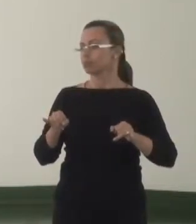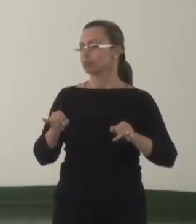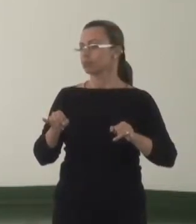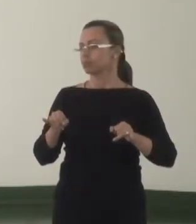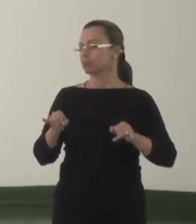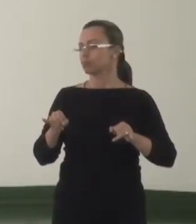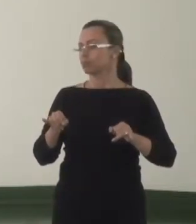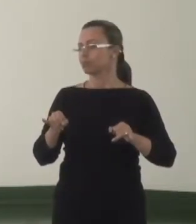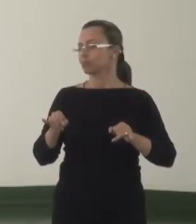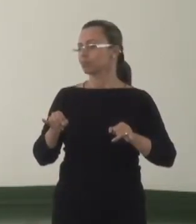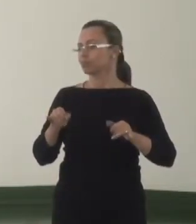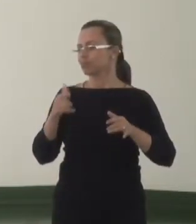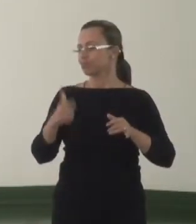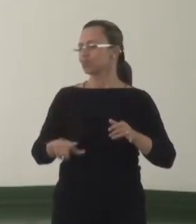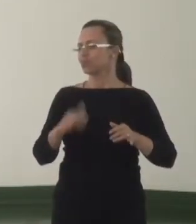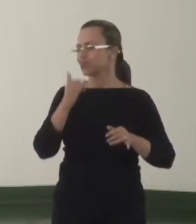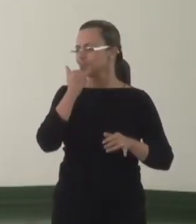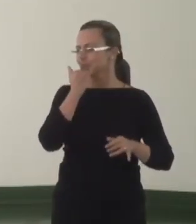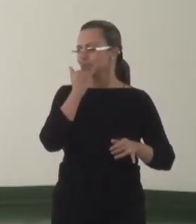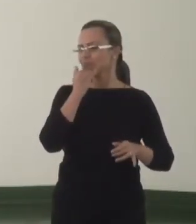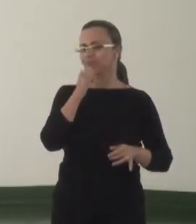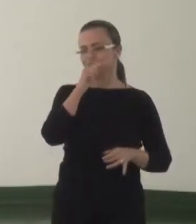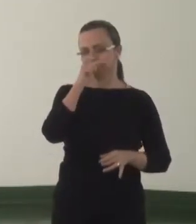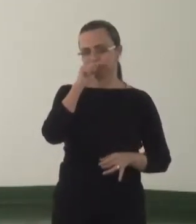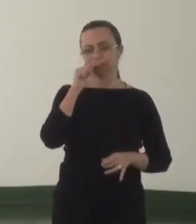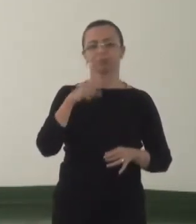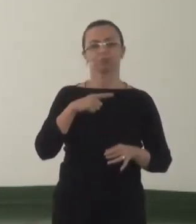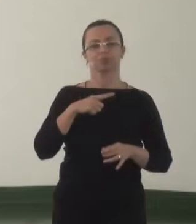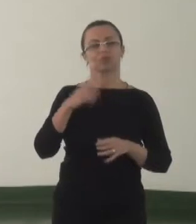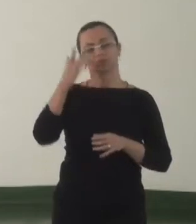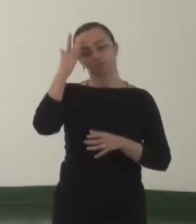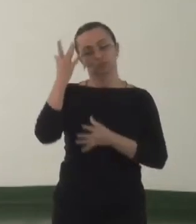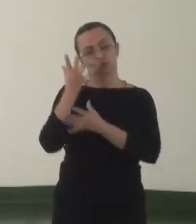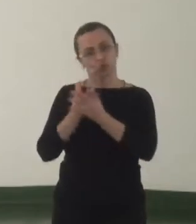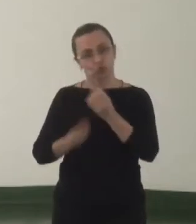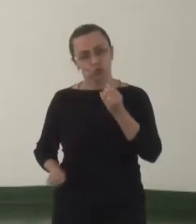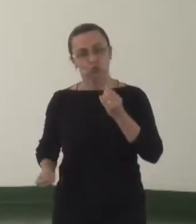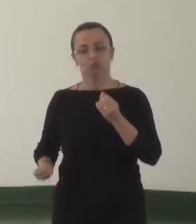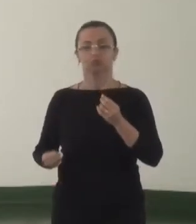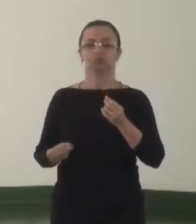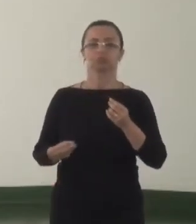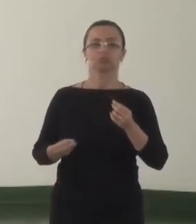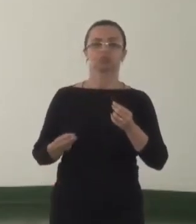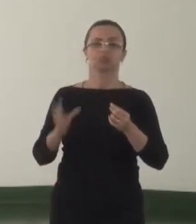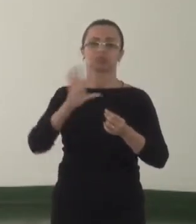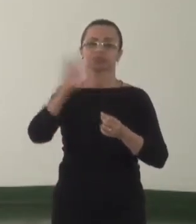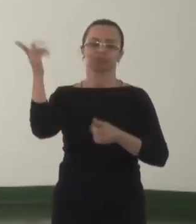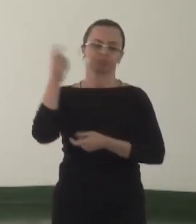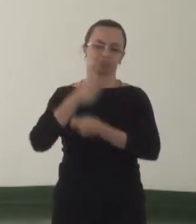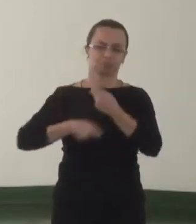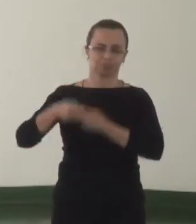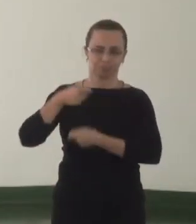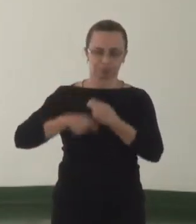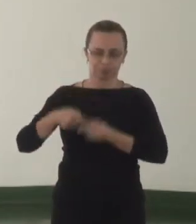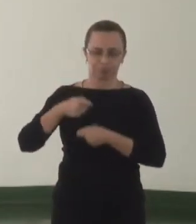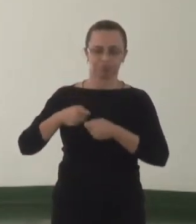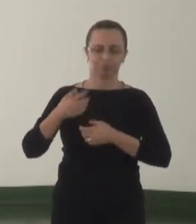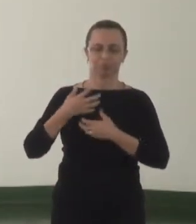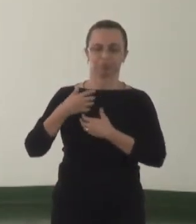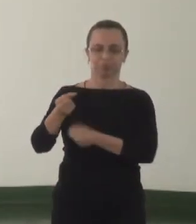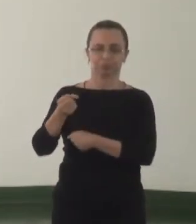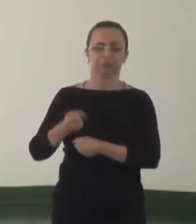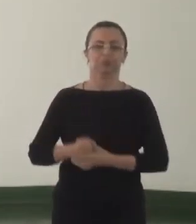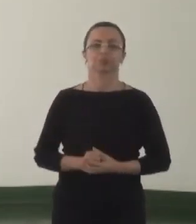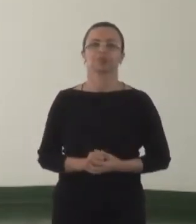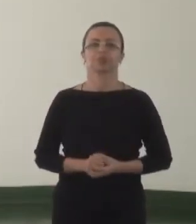desaparecidos e em situação de tráfico. O o Ministério